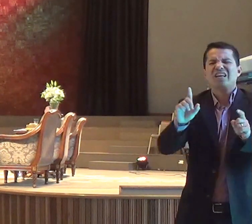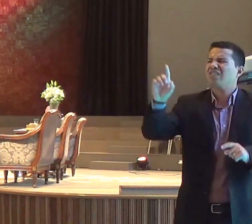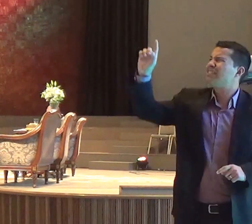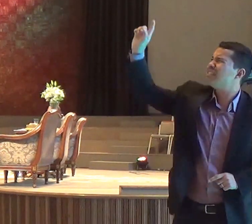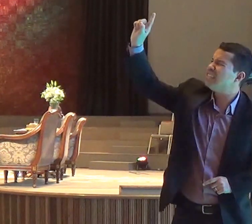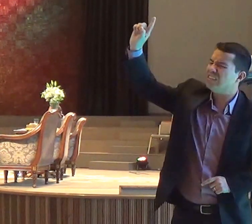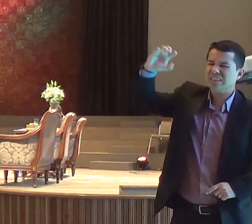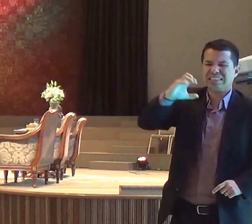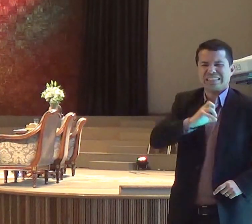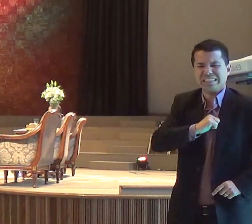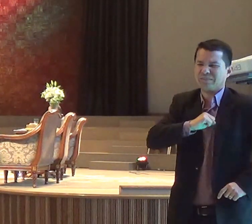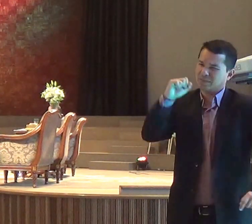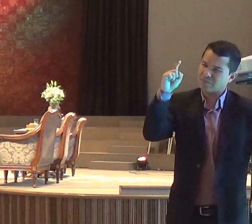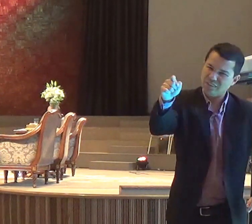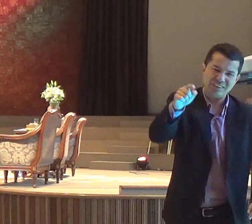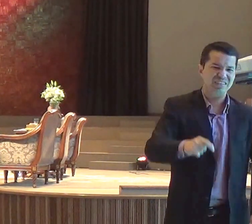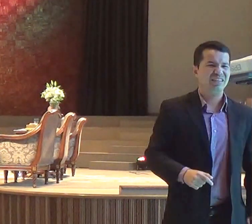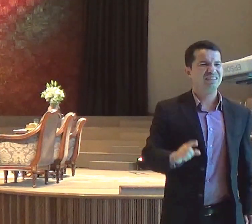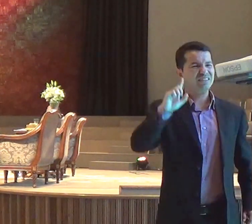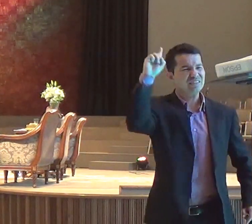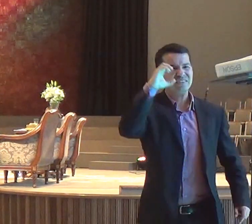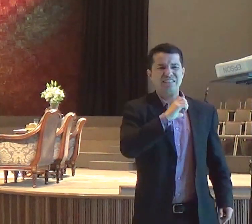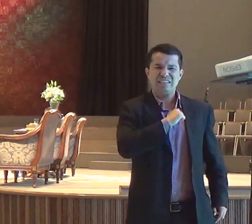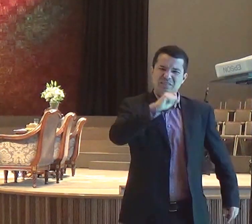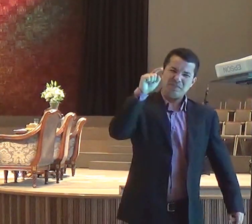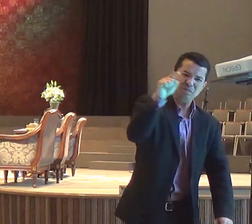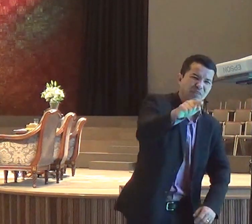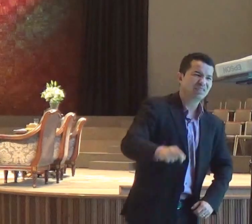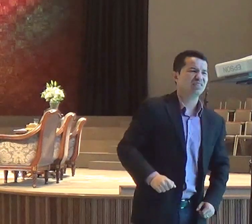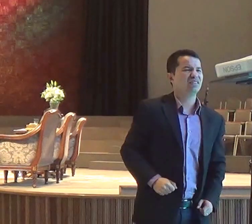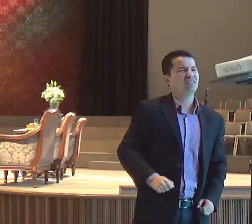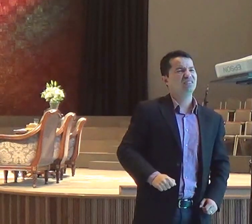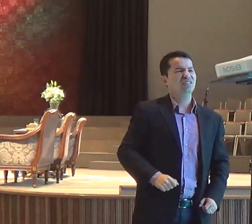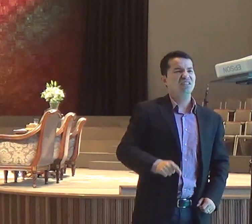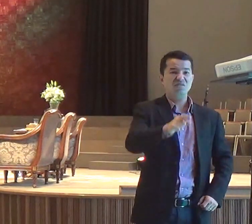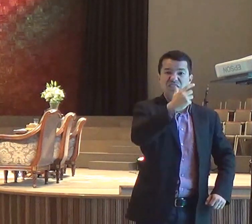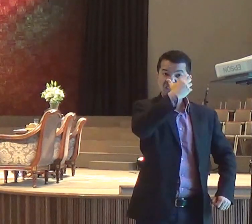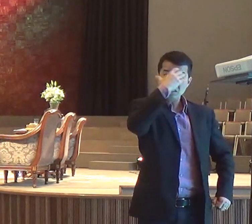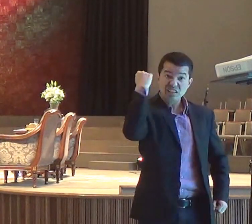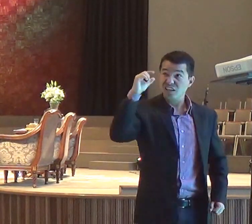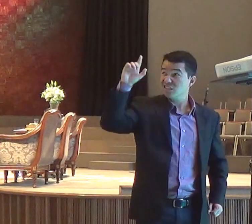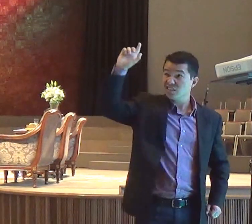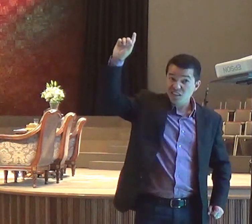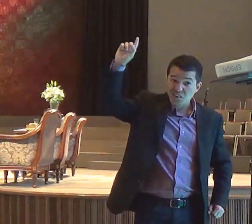de Deus, não terminou para você, e você não sabe, o que Deus está fazendo,